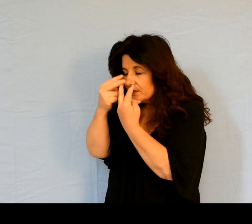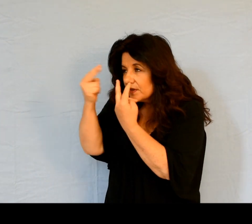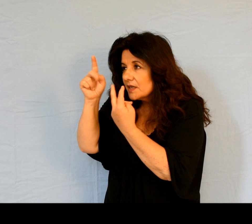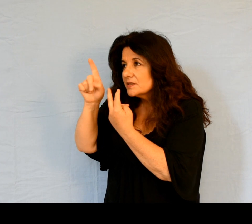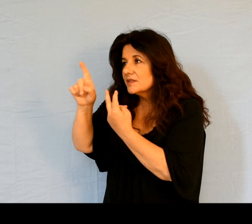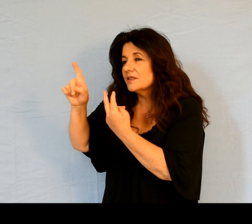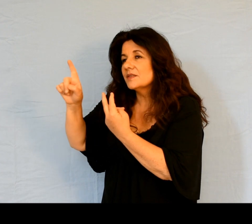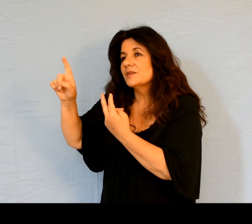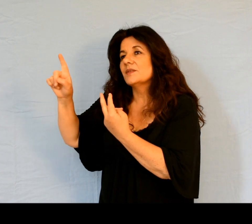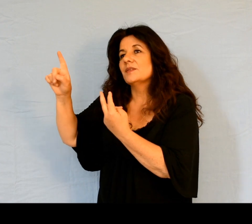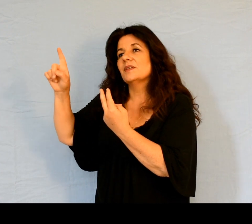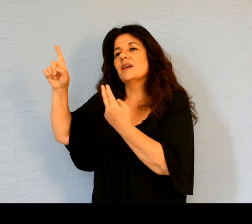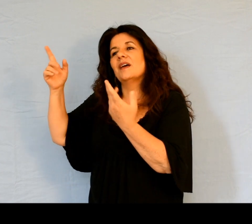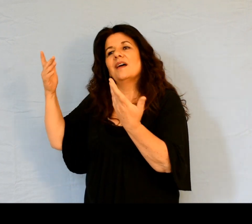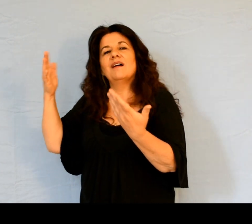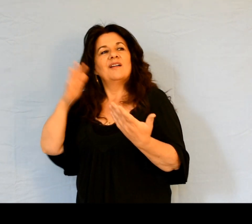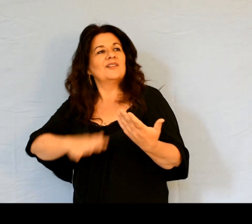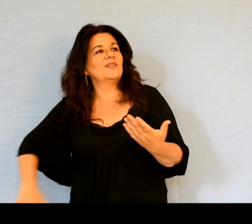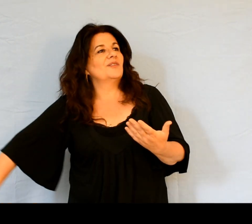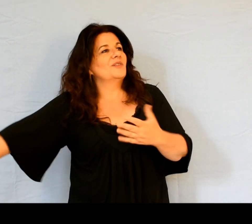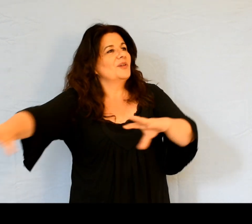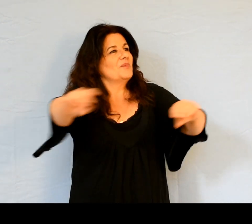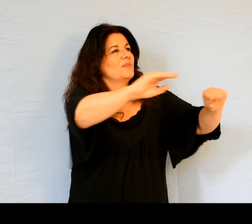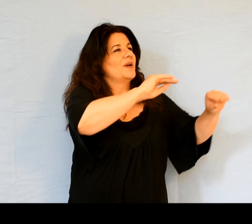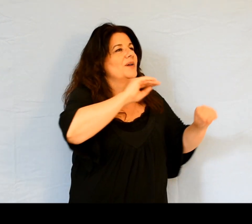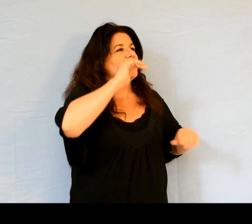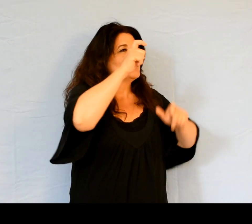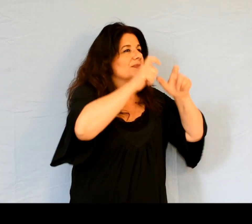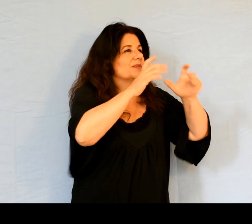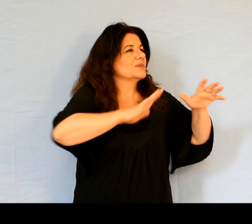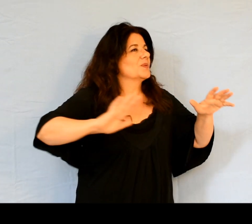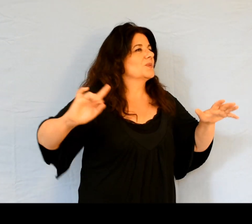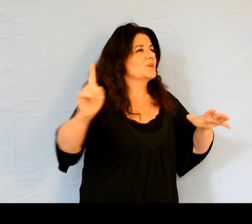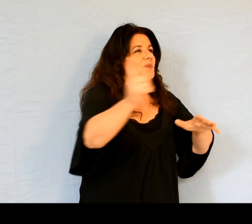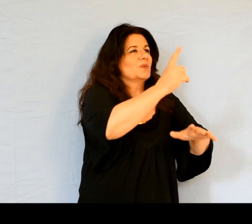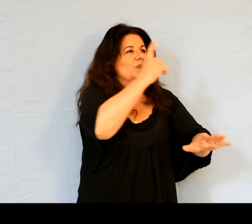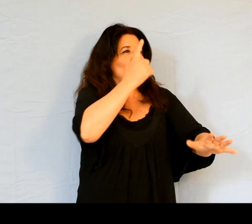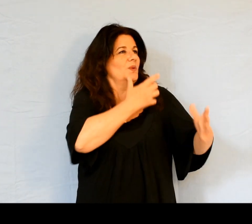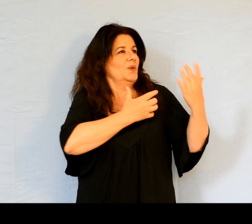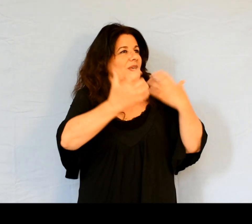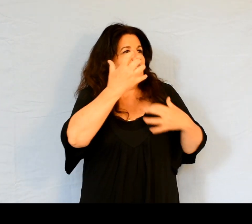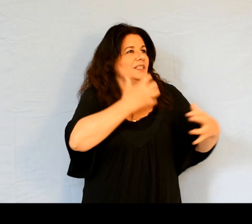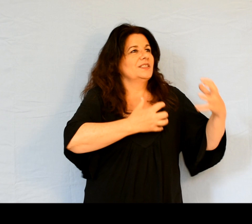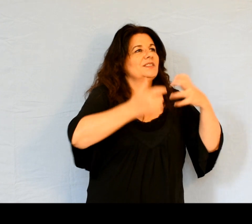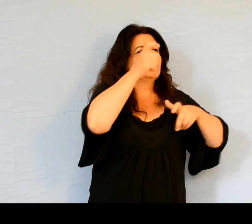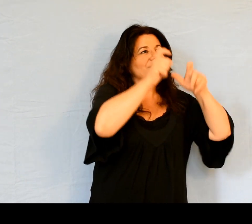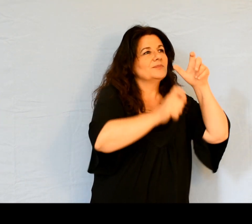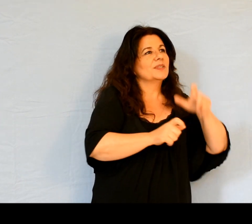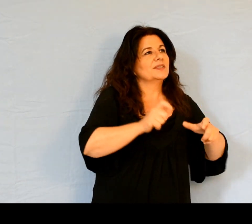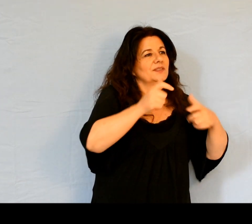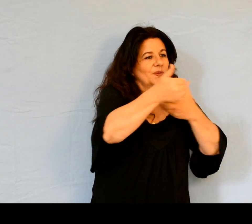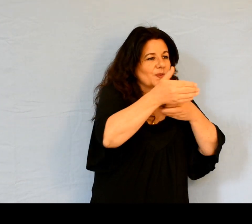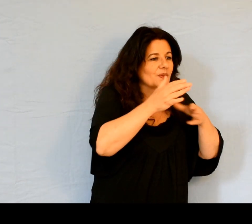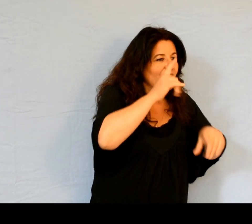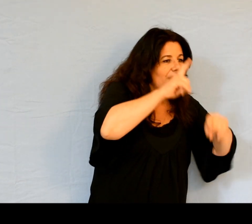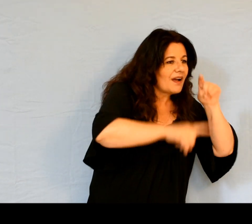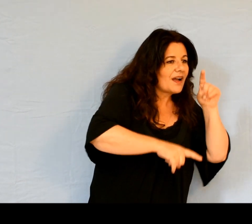les plus riches du peuple, chargés de présents, qu'êteront ton